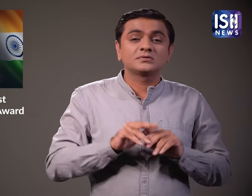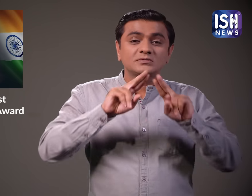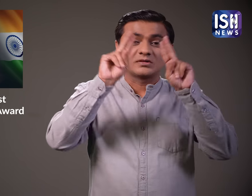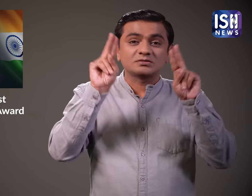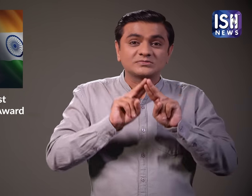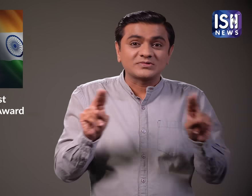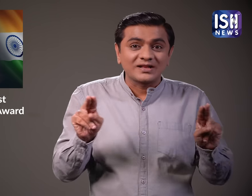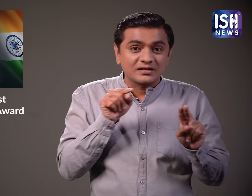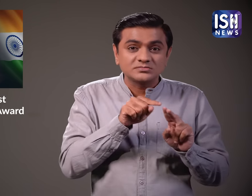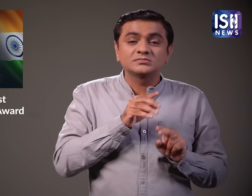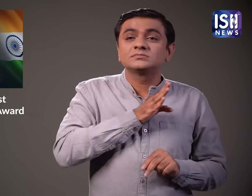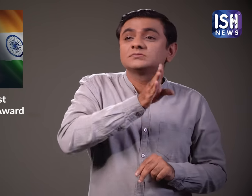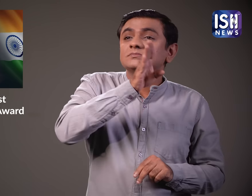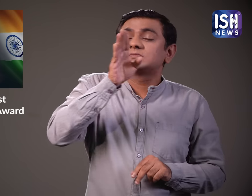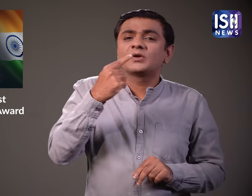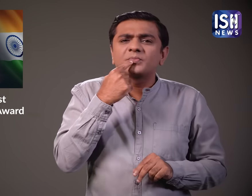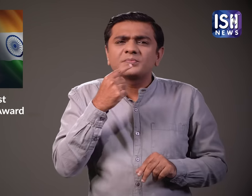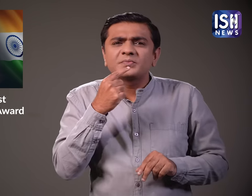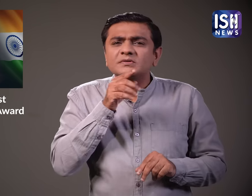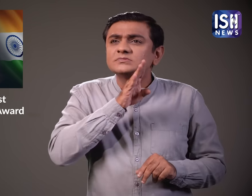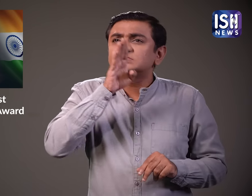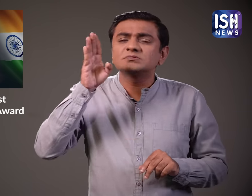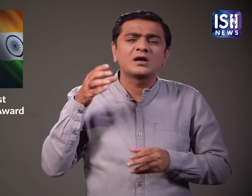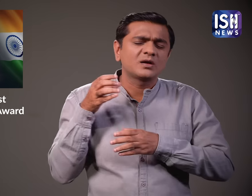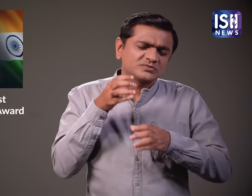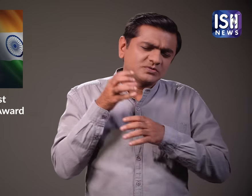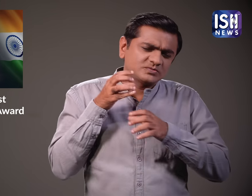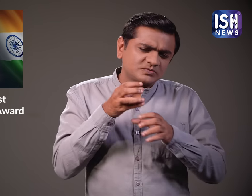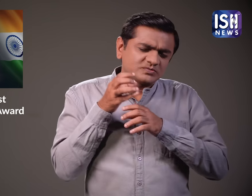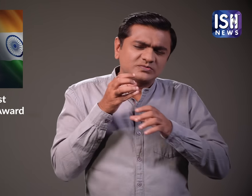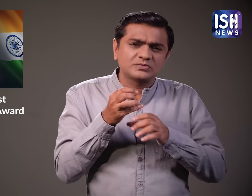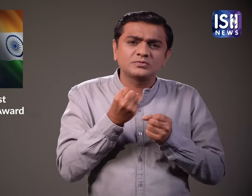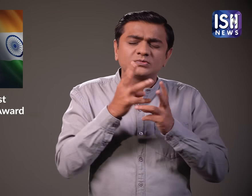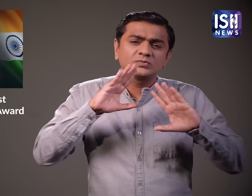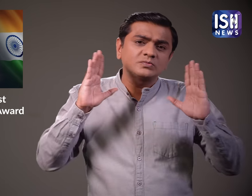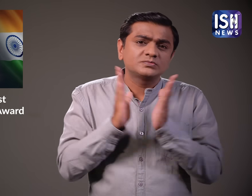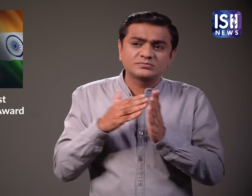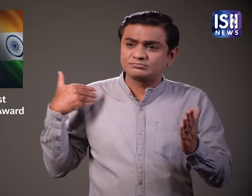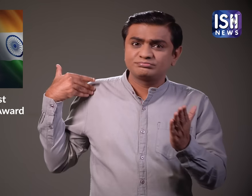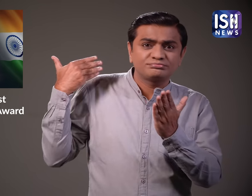पिछले दो वर्षों में इंद्री ने 14 से अधिक अंतराश्य पुरस्कार जीते है